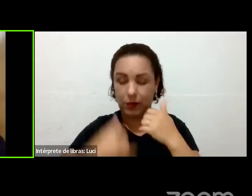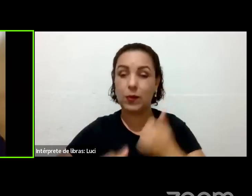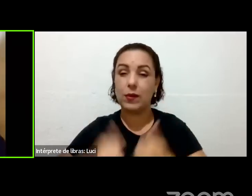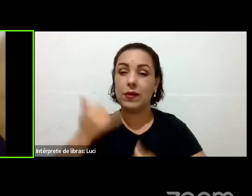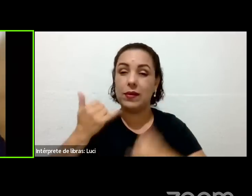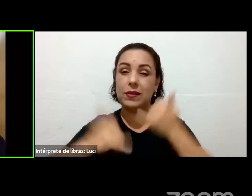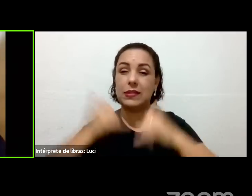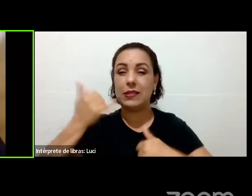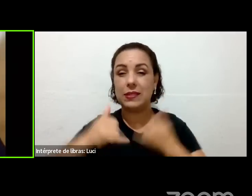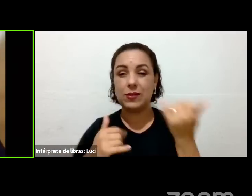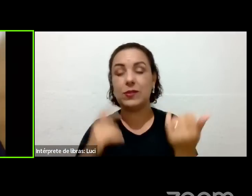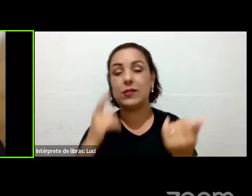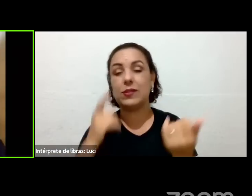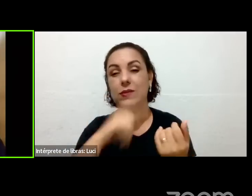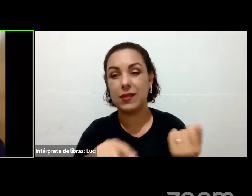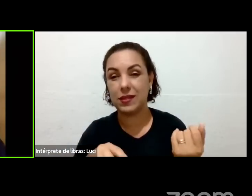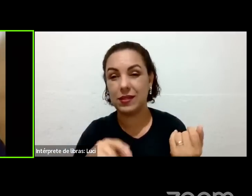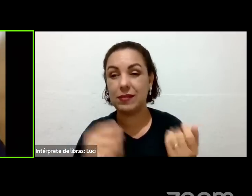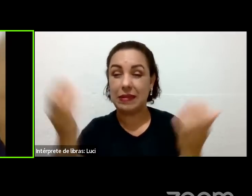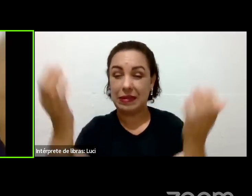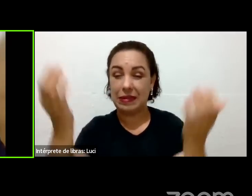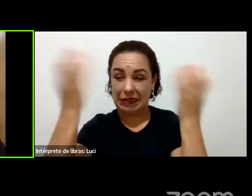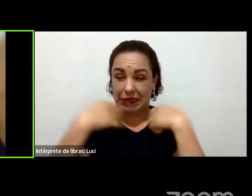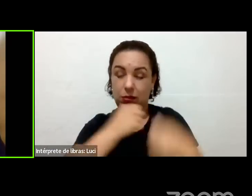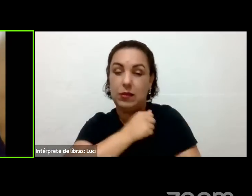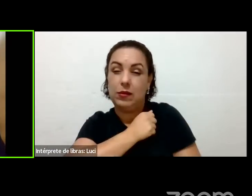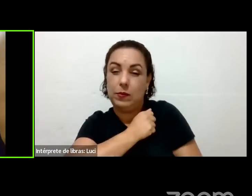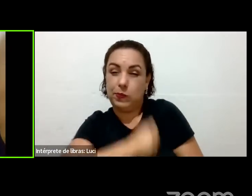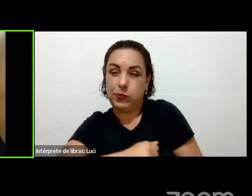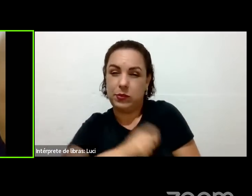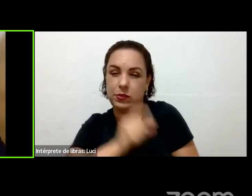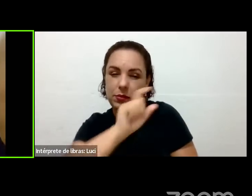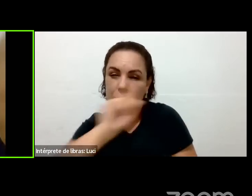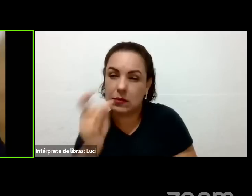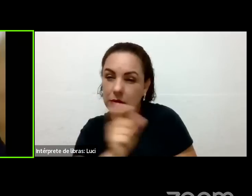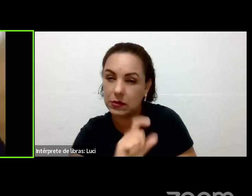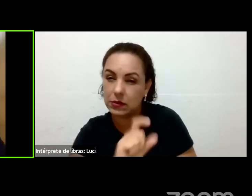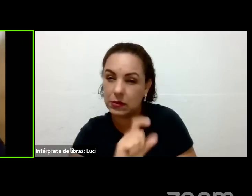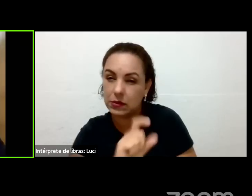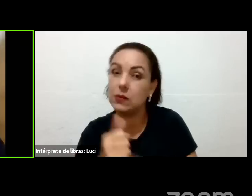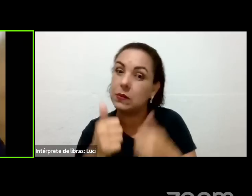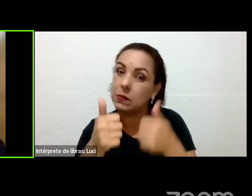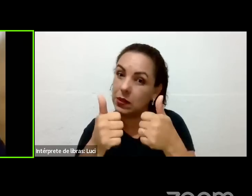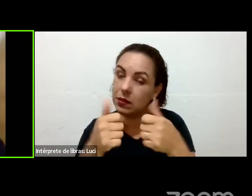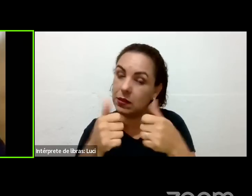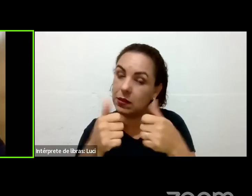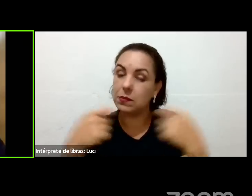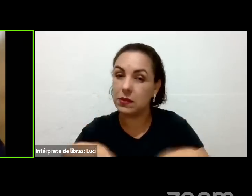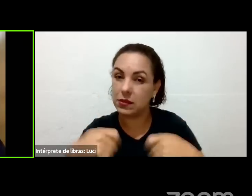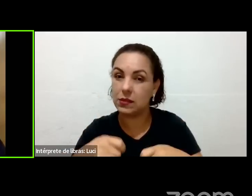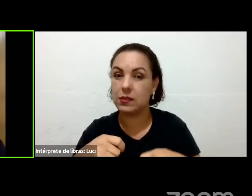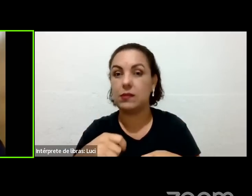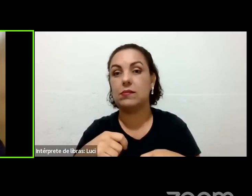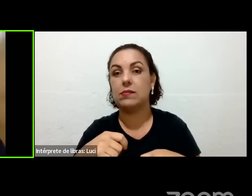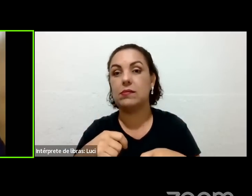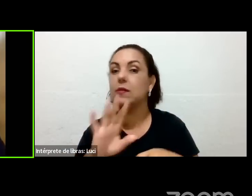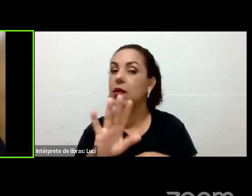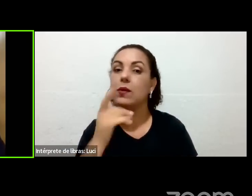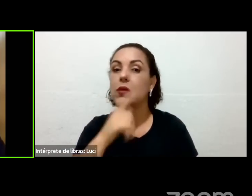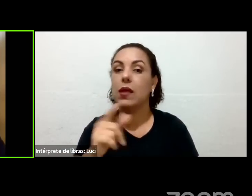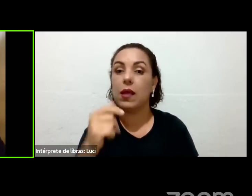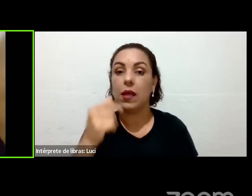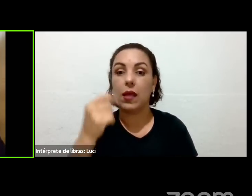eu tenho o intestino funcionando bem, o intestino, ele precisa de um litro de água pra funcionar bem, e ele funcionando bem,